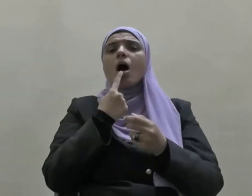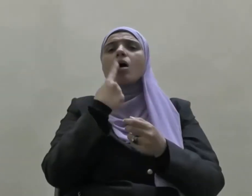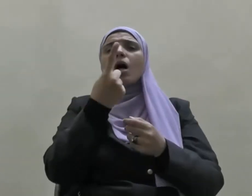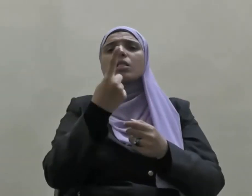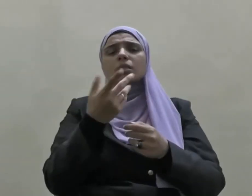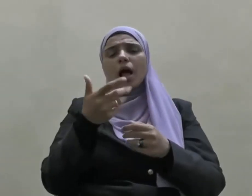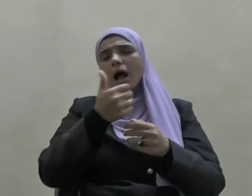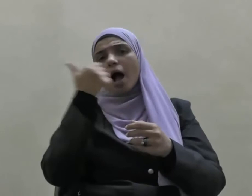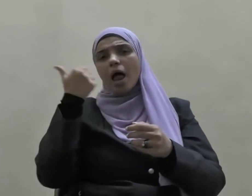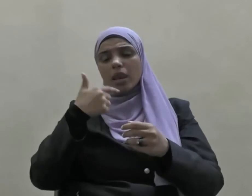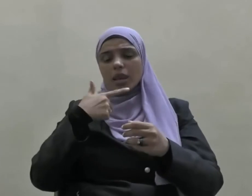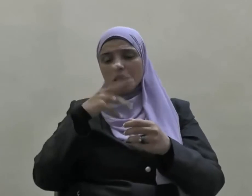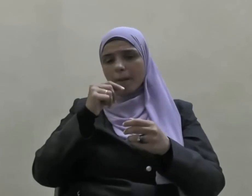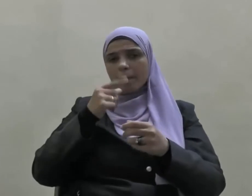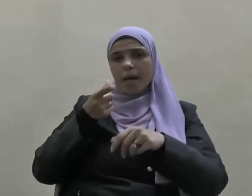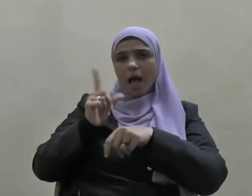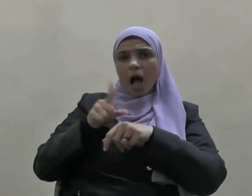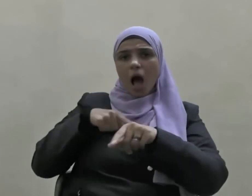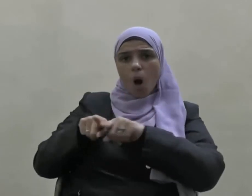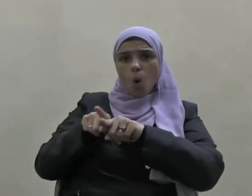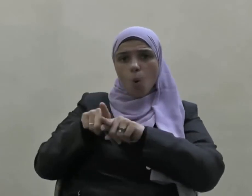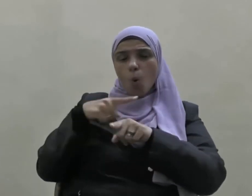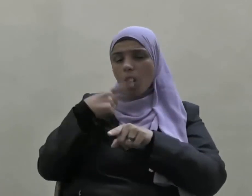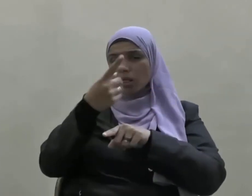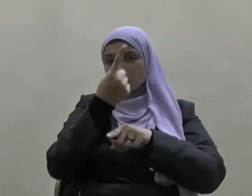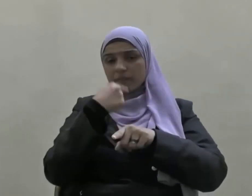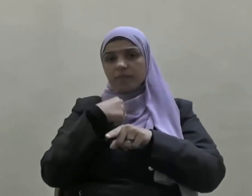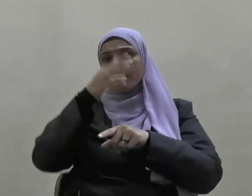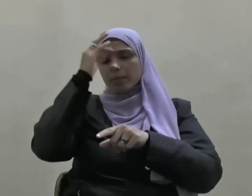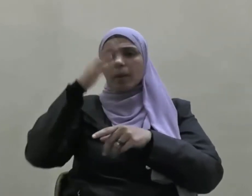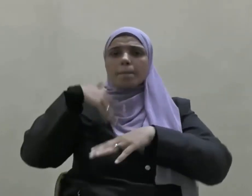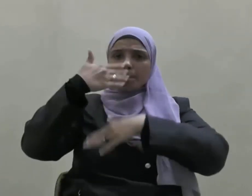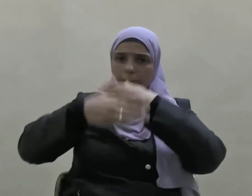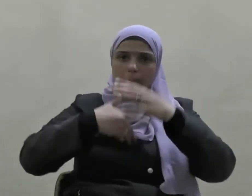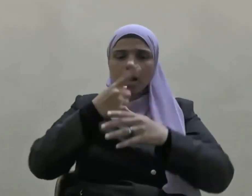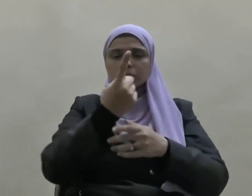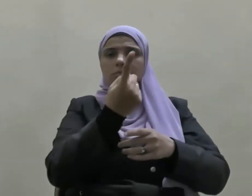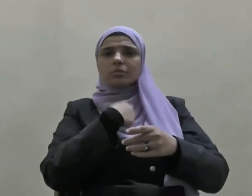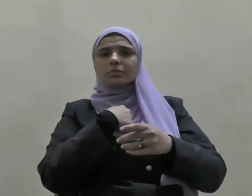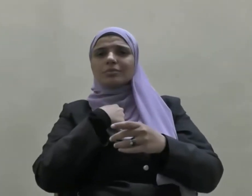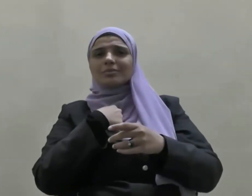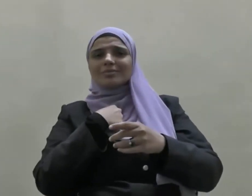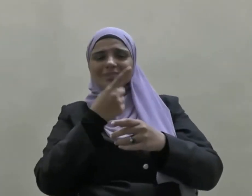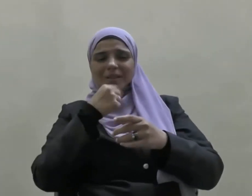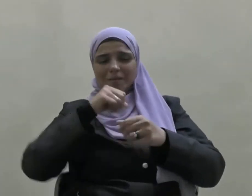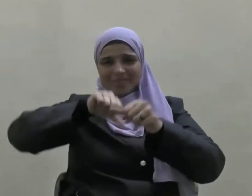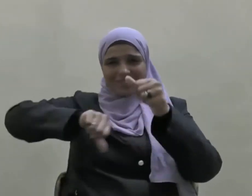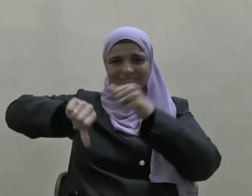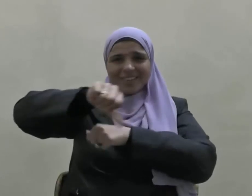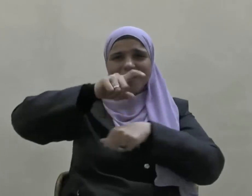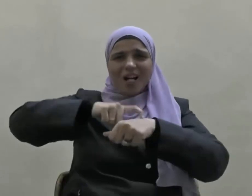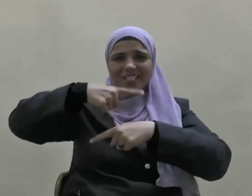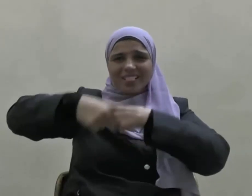رد عن عرض أخيه رد الله عن وجه النار يوم القيامة